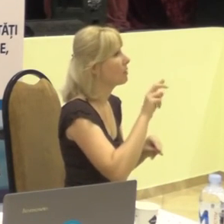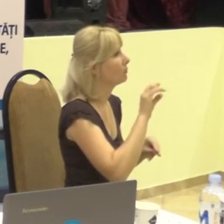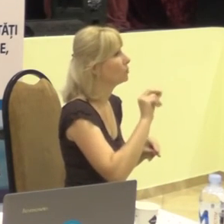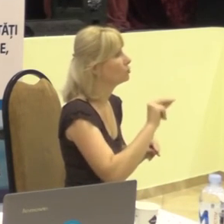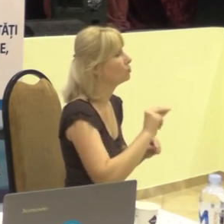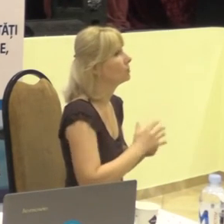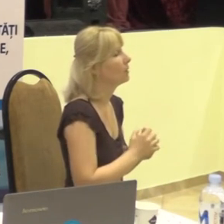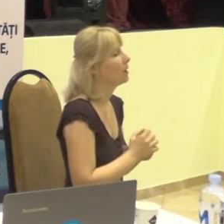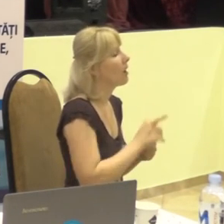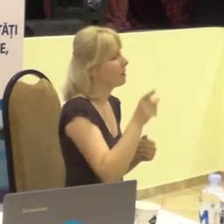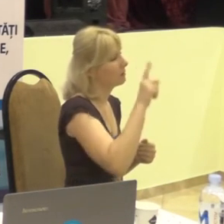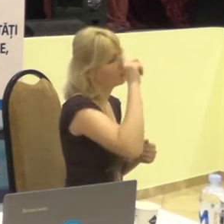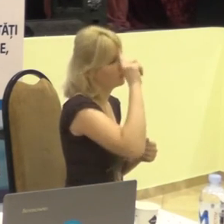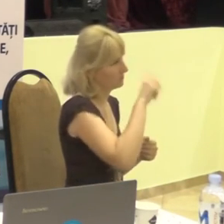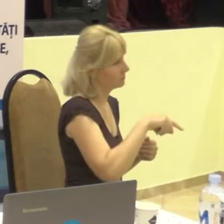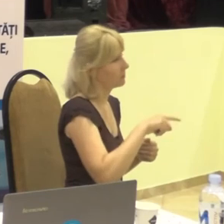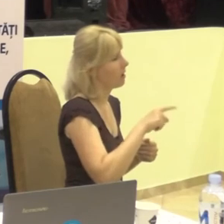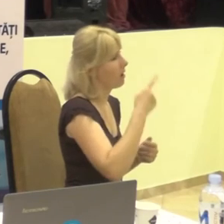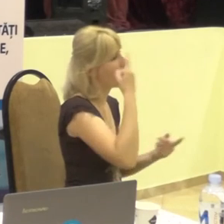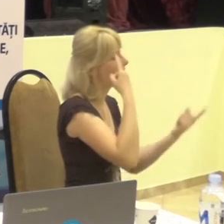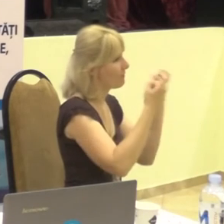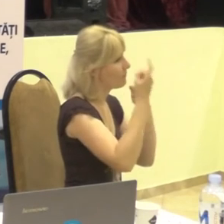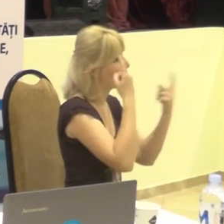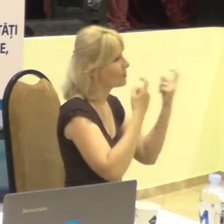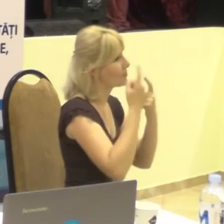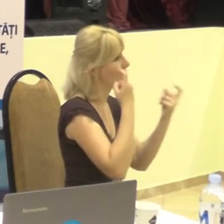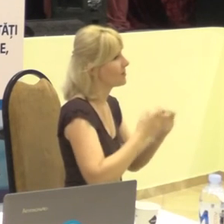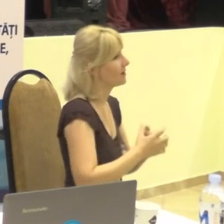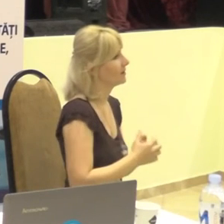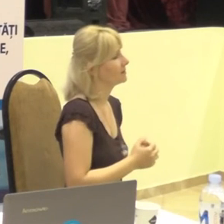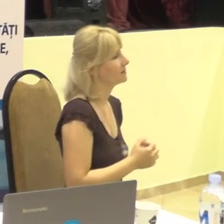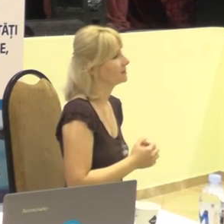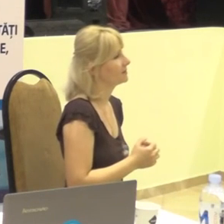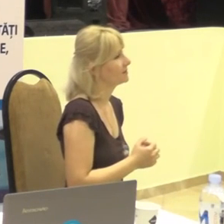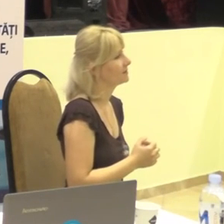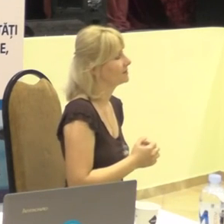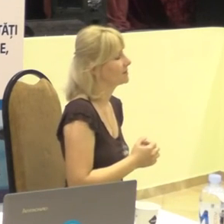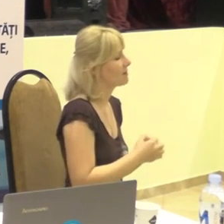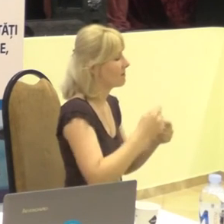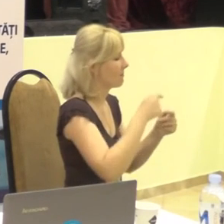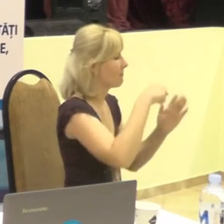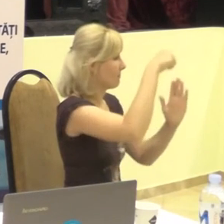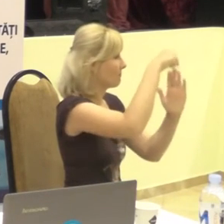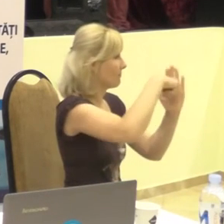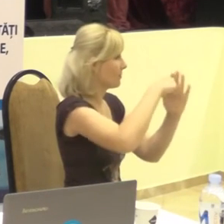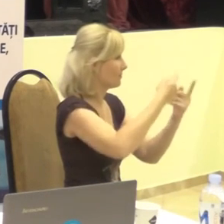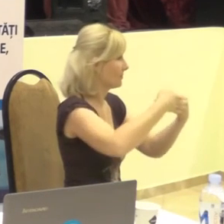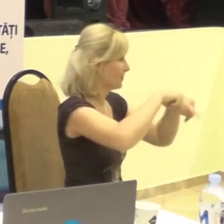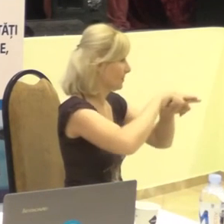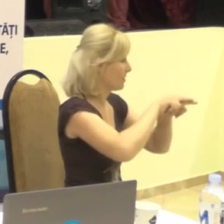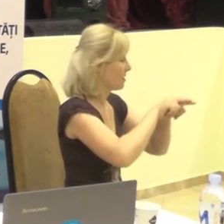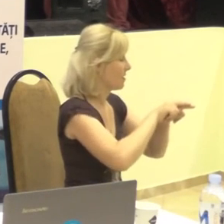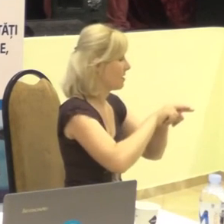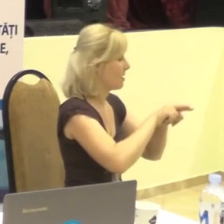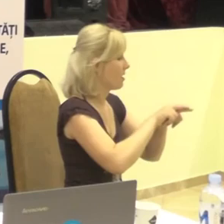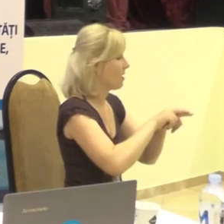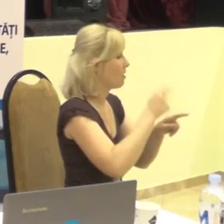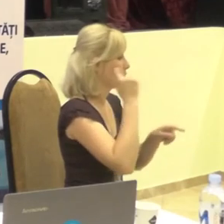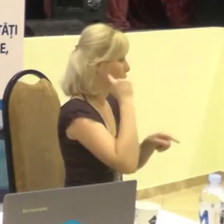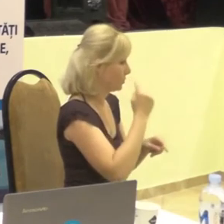fiindcă cunoaște informația analitică din cadrul asociației, din toate filialele teritoriale.